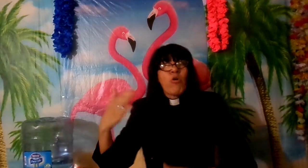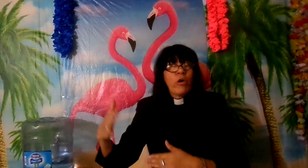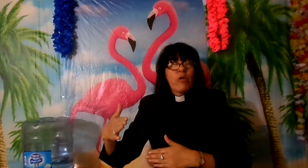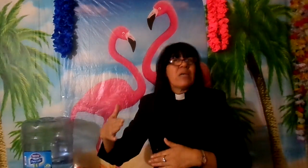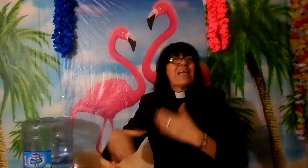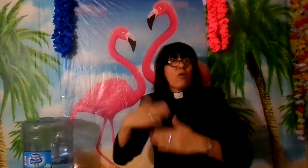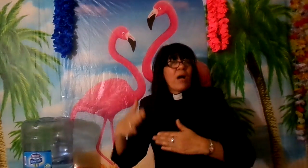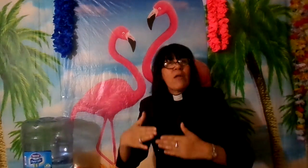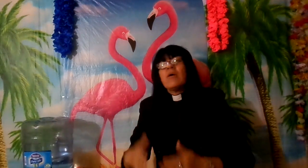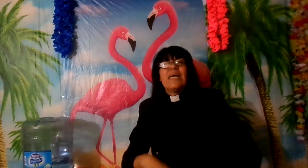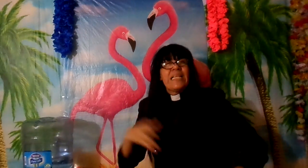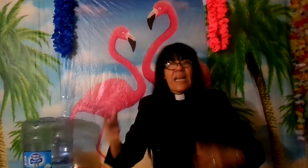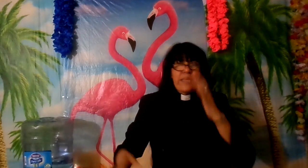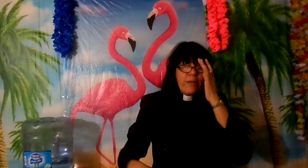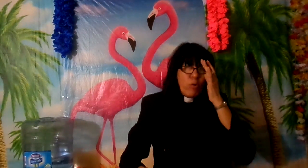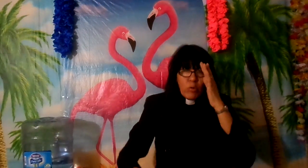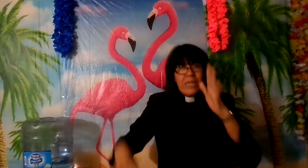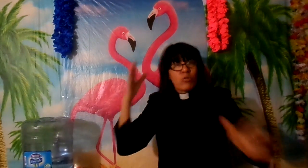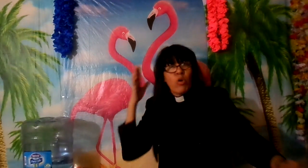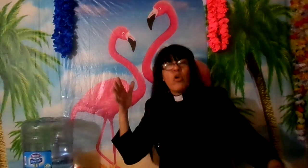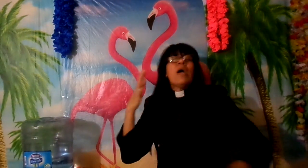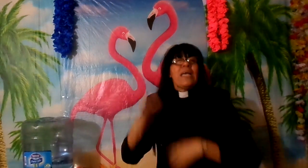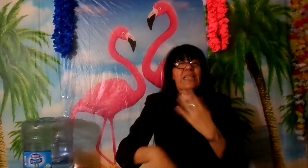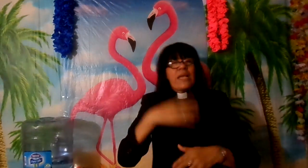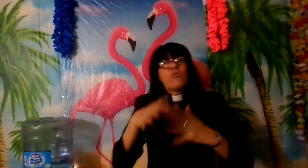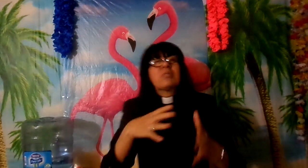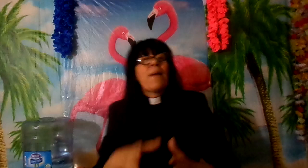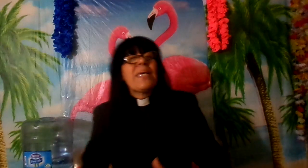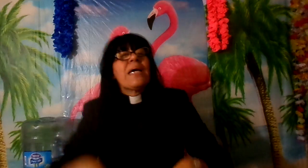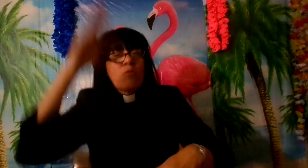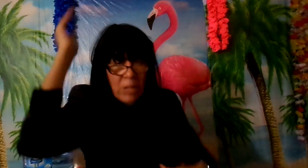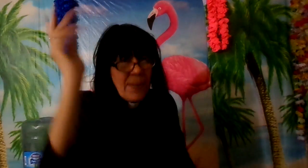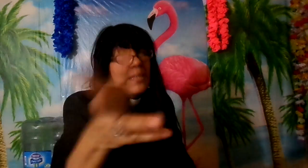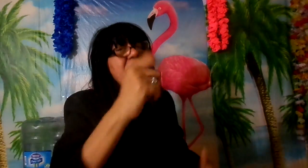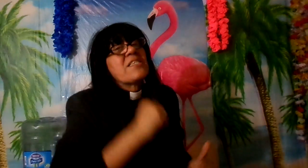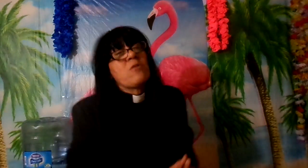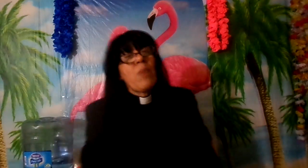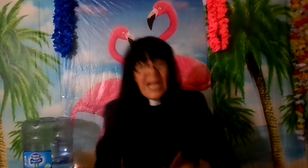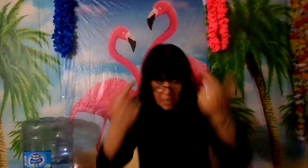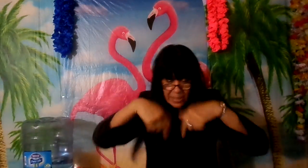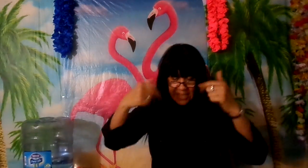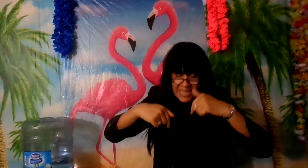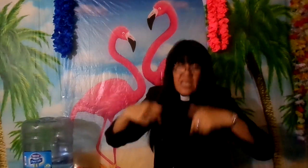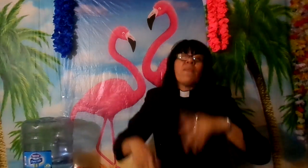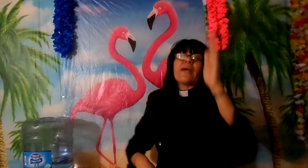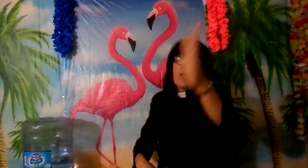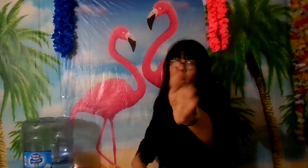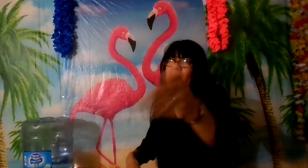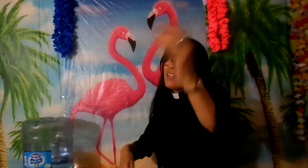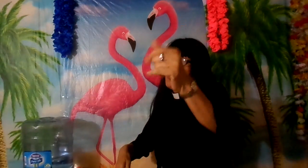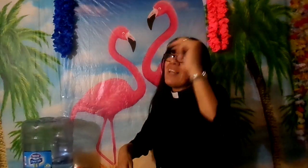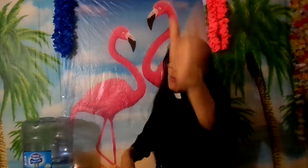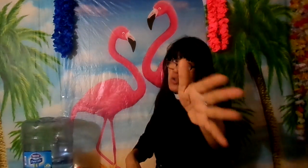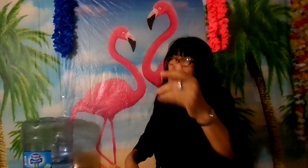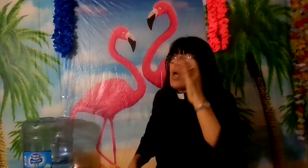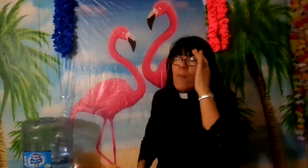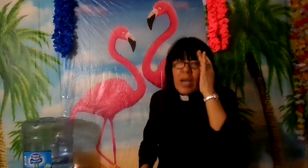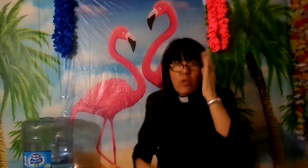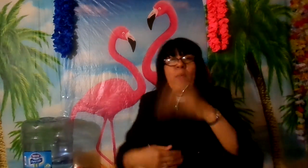cogieron y dialogaron y trajeron un estudio y trajeron también una predicación a través de esta sierva que fue que Dios la usó porque Dios me